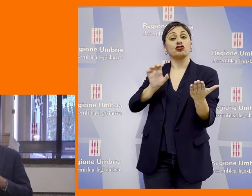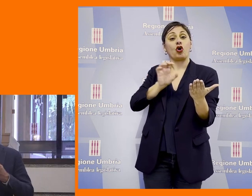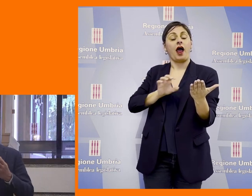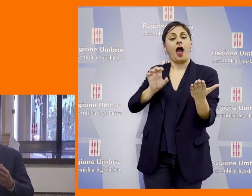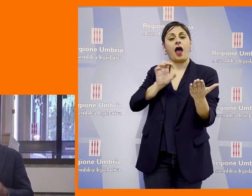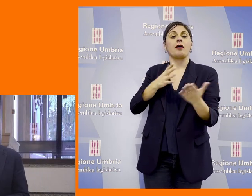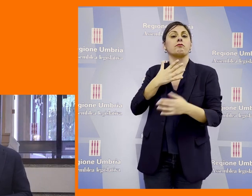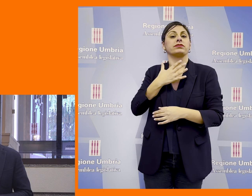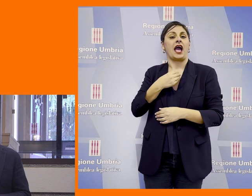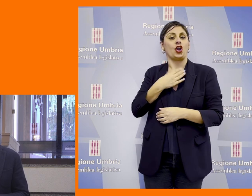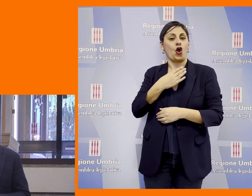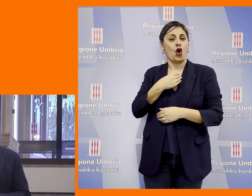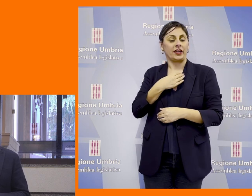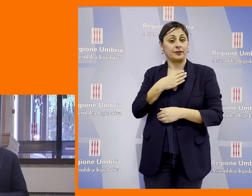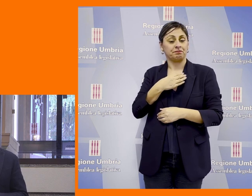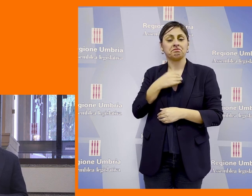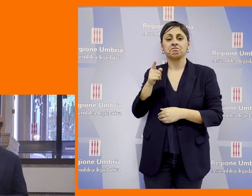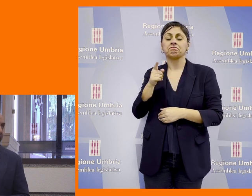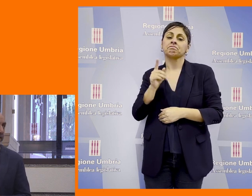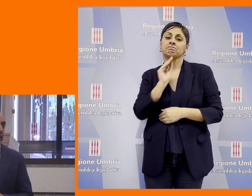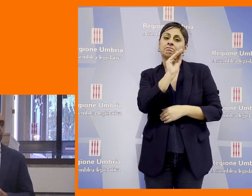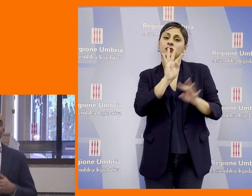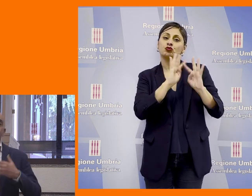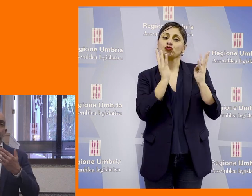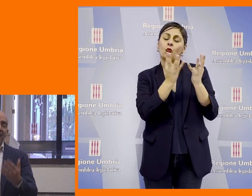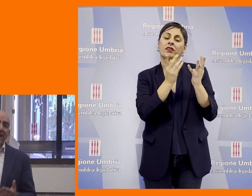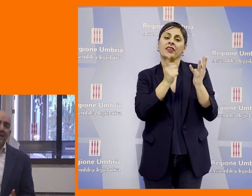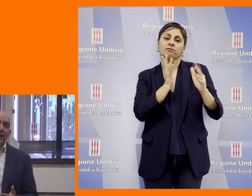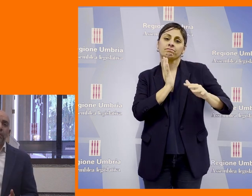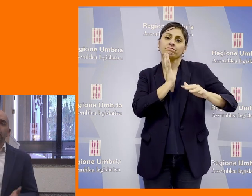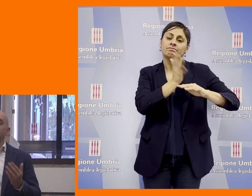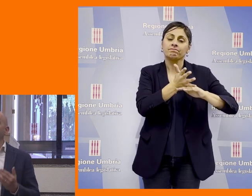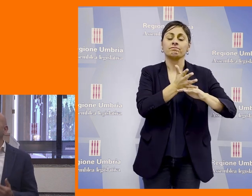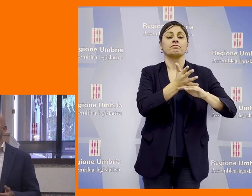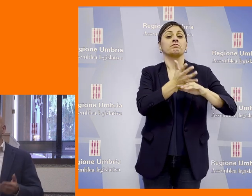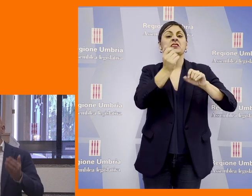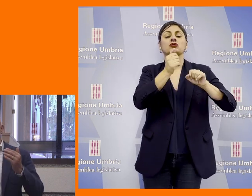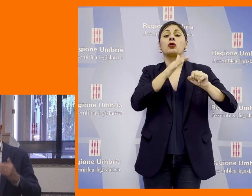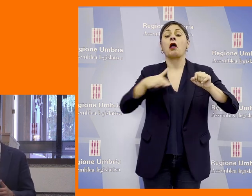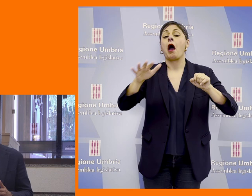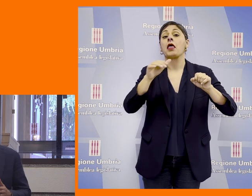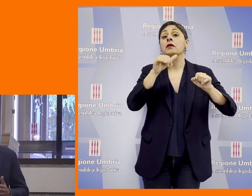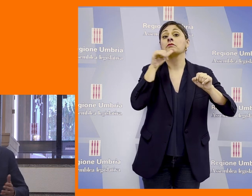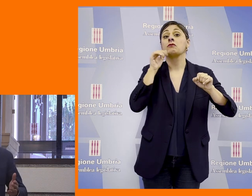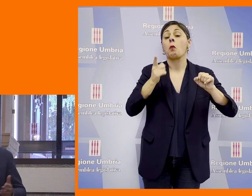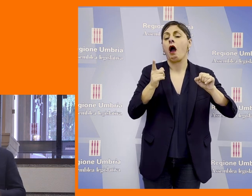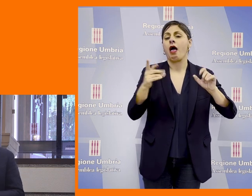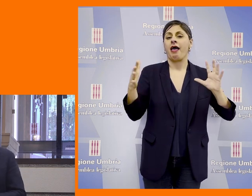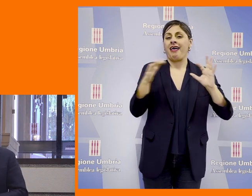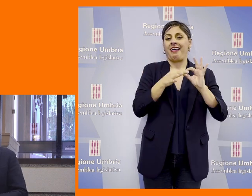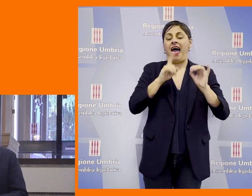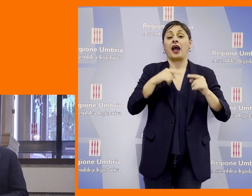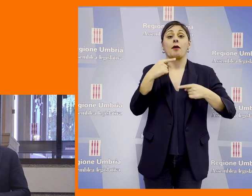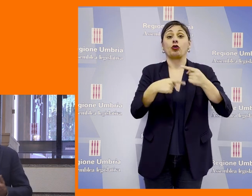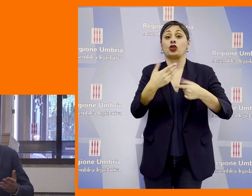regionale Vincenzo Bianconi che chiede all'Uggiunta di intervenire in tutte le sedi istituzionali ritenute opportune e